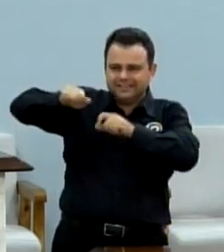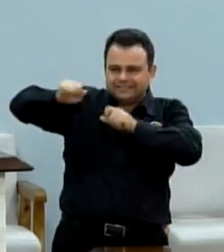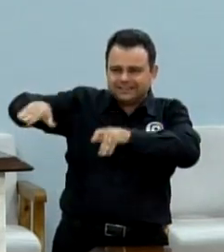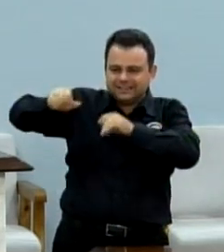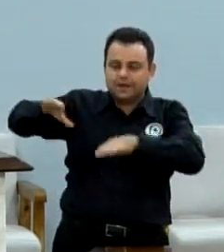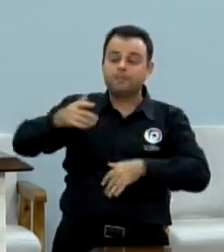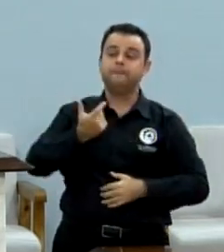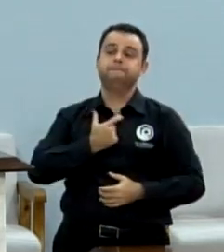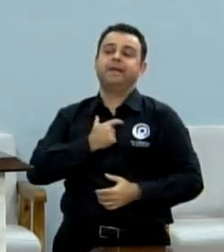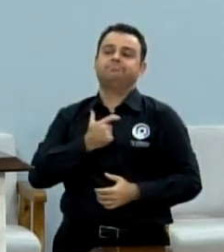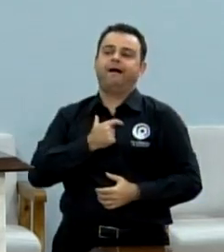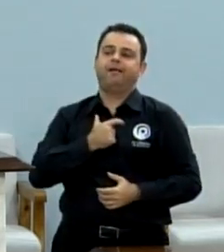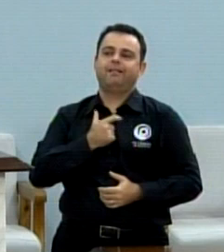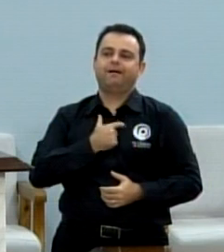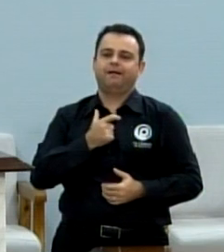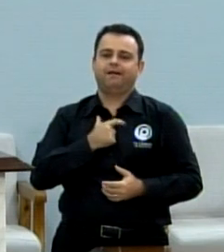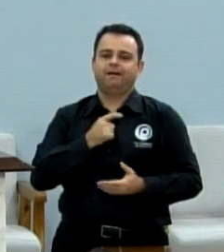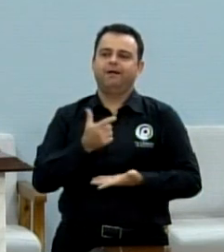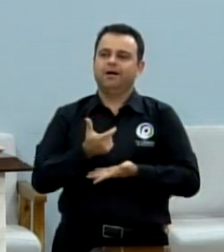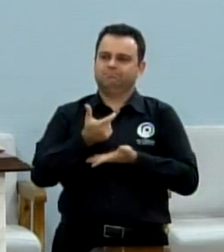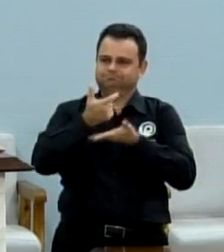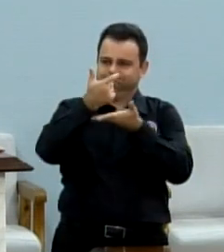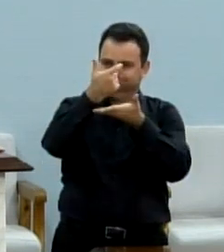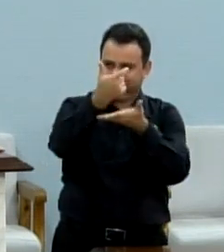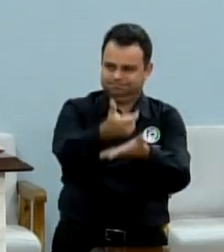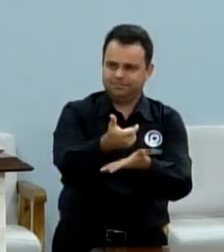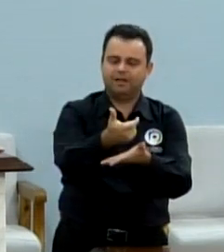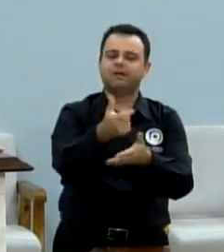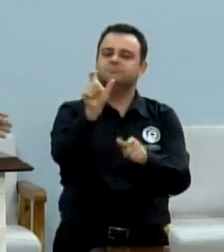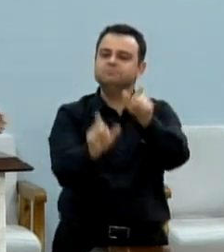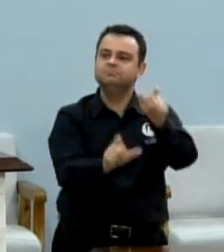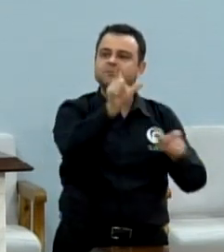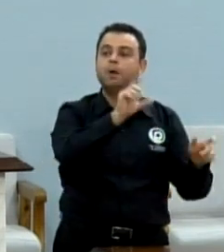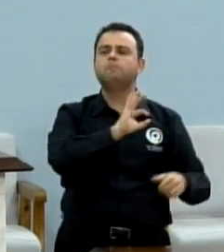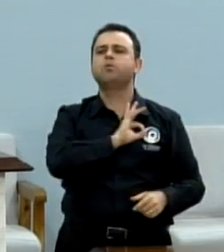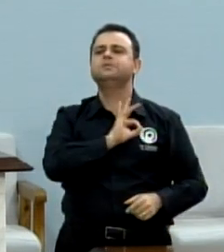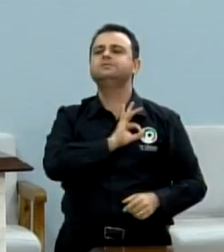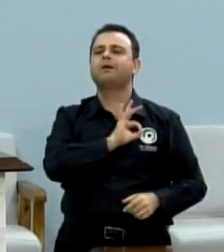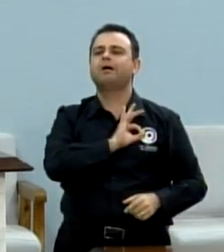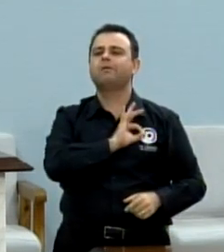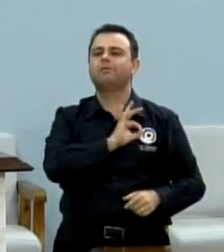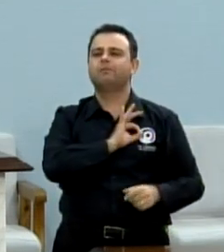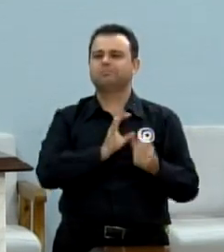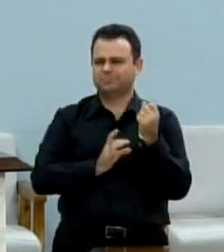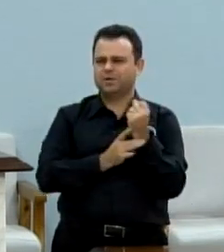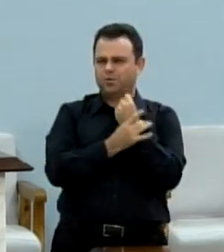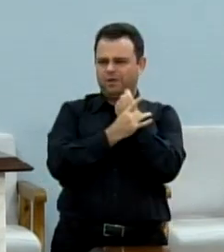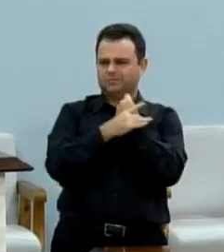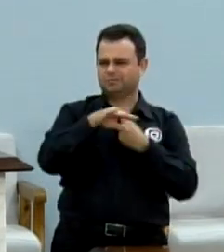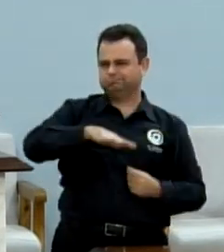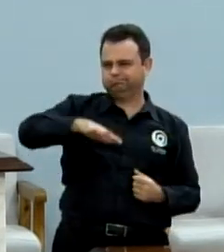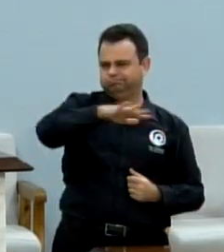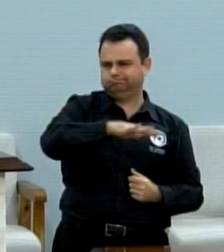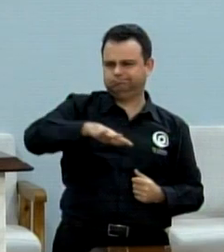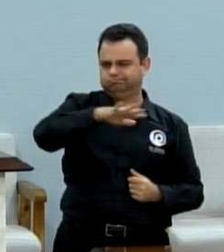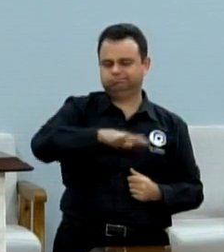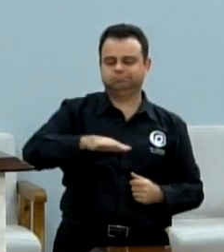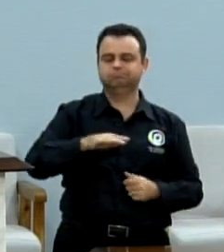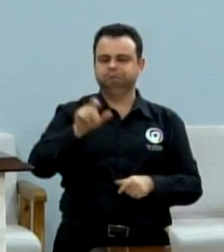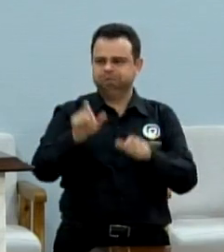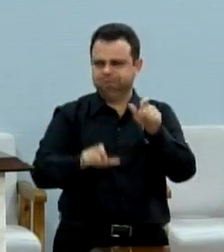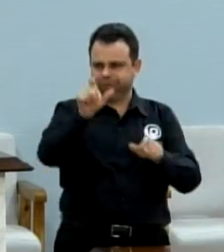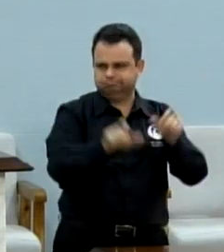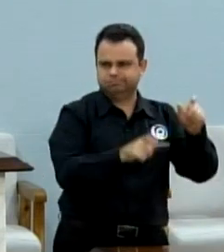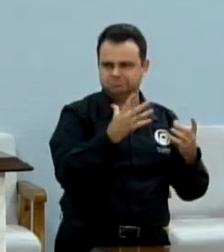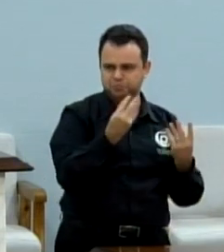da medalha do mérito Rio Pretense em segurança pública. Há vários profissionais da segurança pública, que cumprimentam em nome